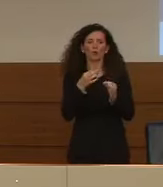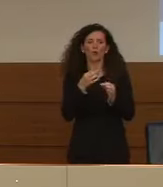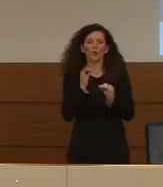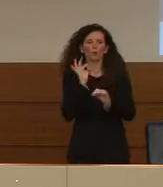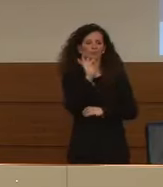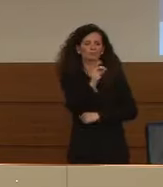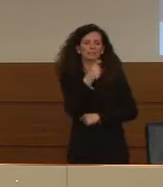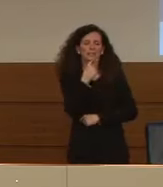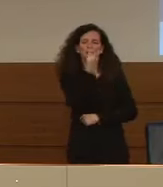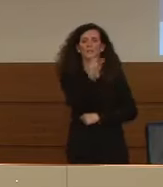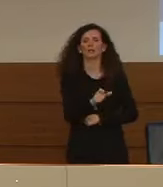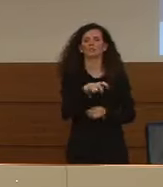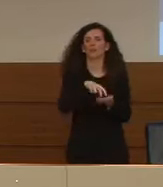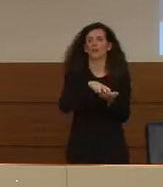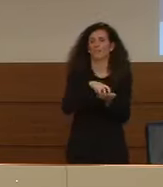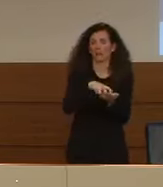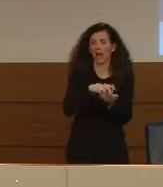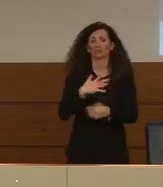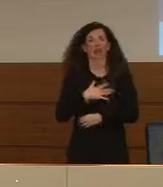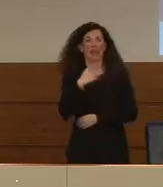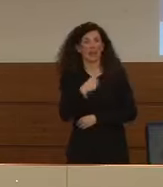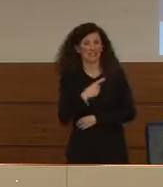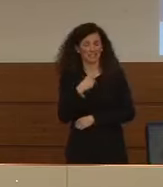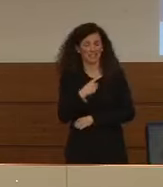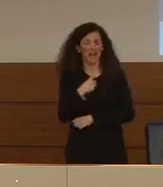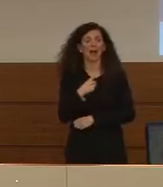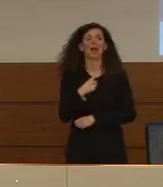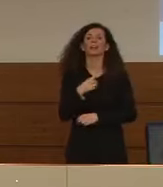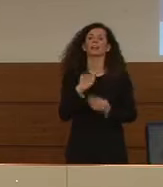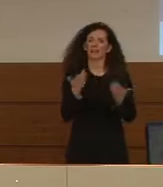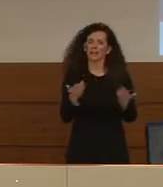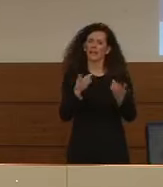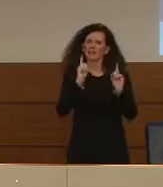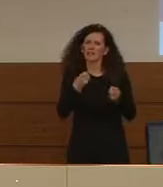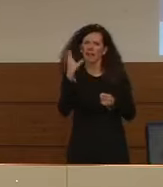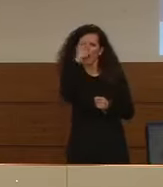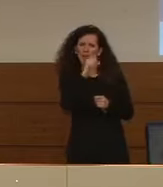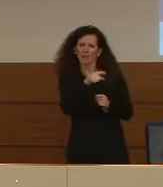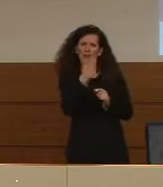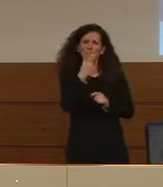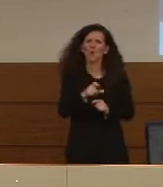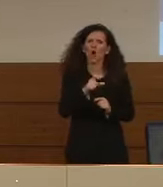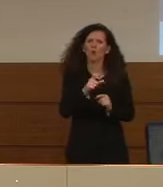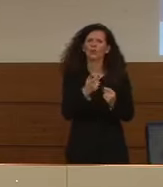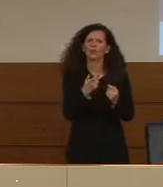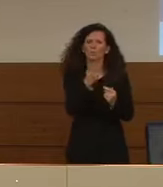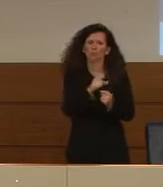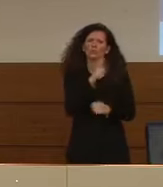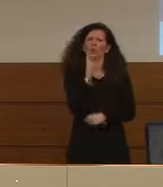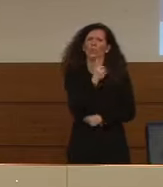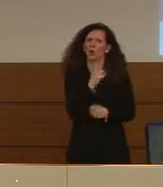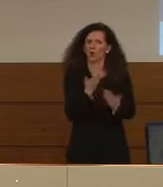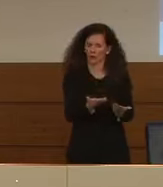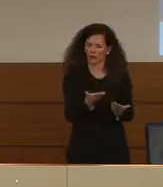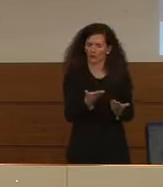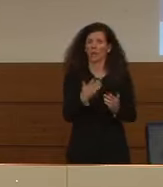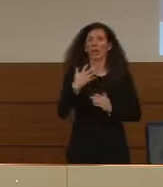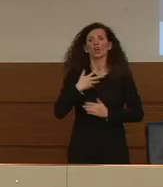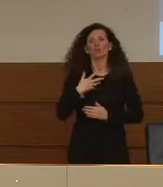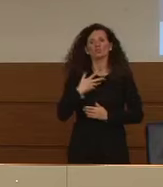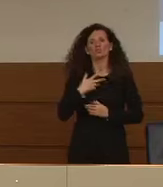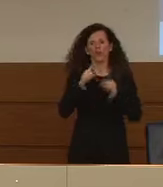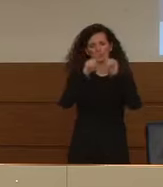e quelle fragili, ma è importante anche appurare le cause di morte. Nel nostro sistema sanitario è prevista una scheda di